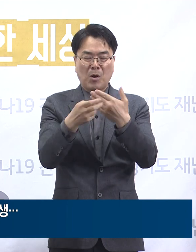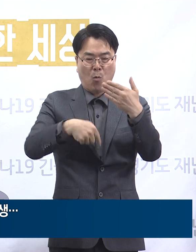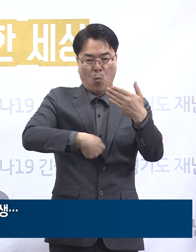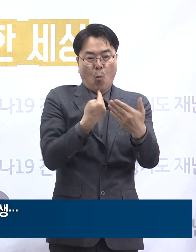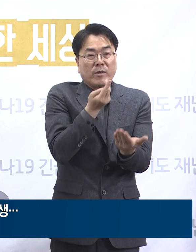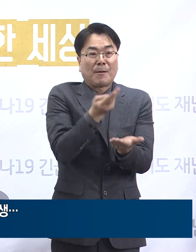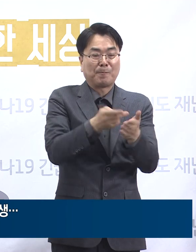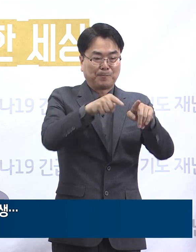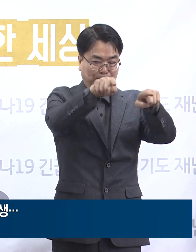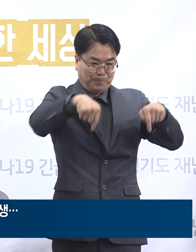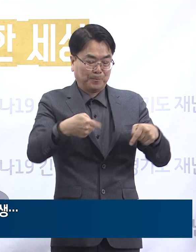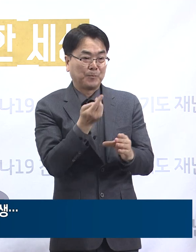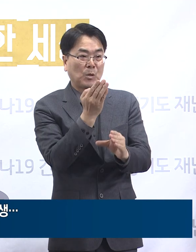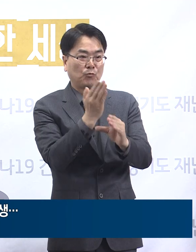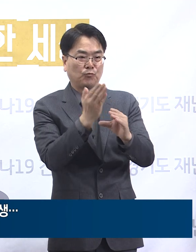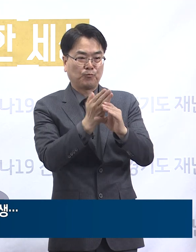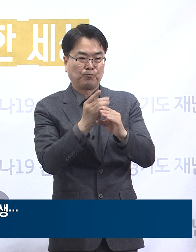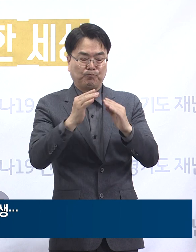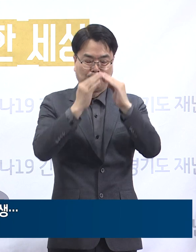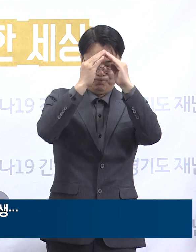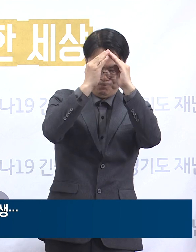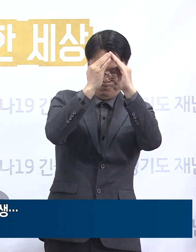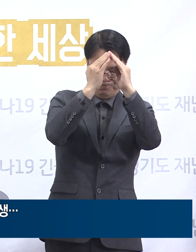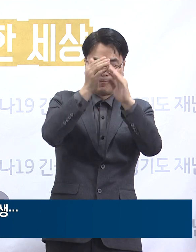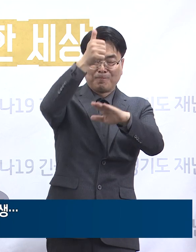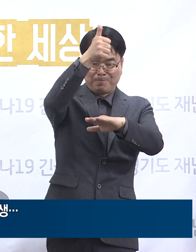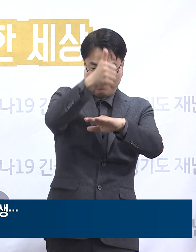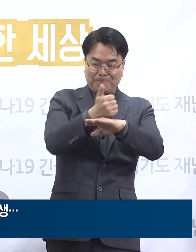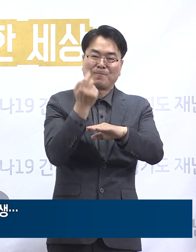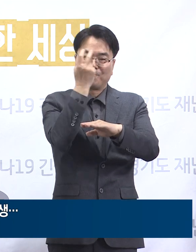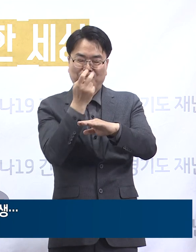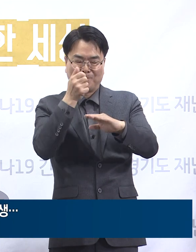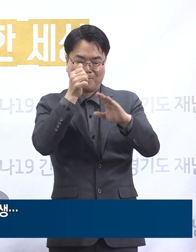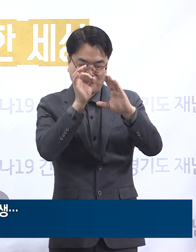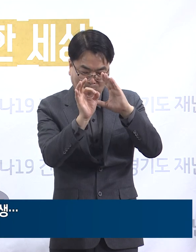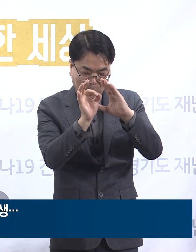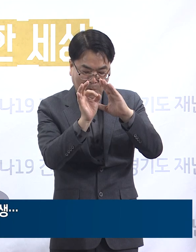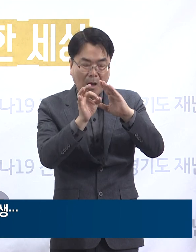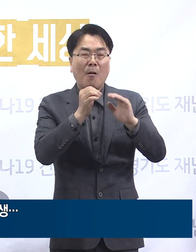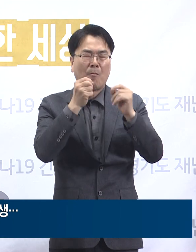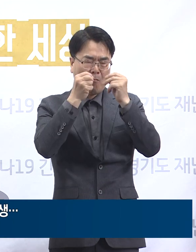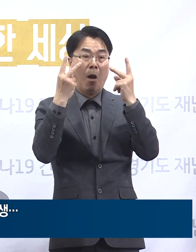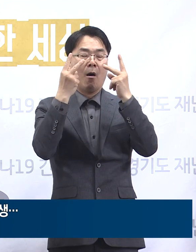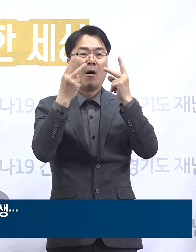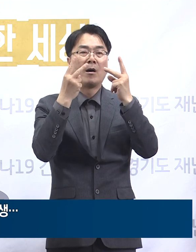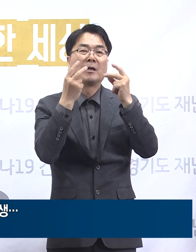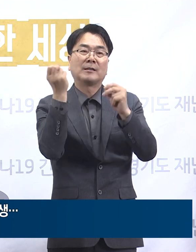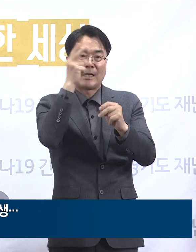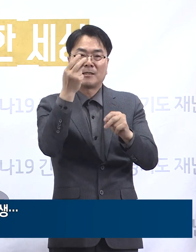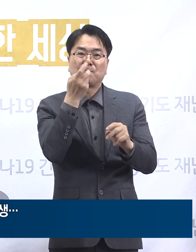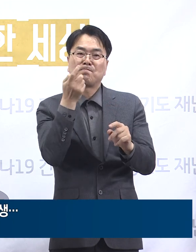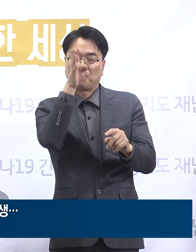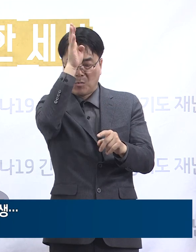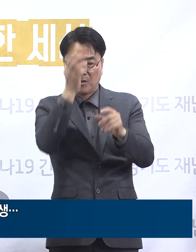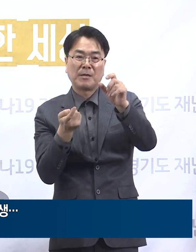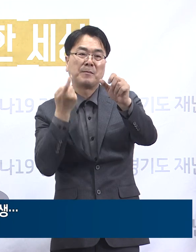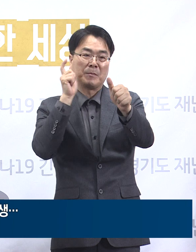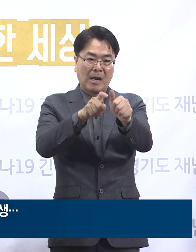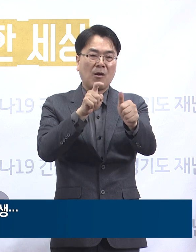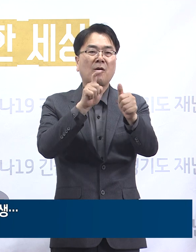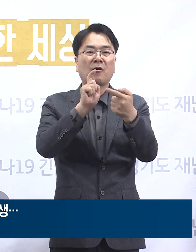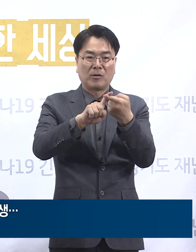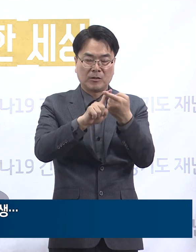중이었으며 자가격리 해제 전 검사에서 최종 양성 판정을 받았습니다. 확진자 발생 이후